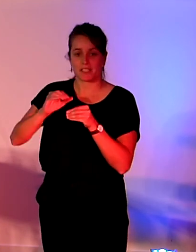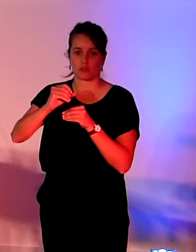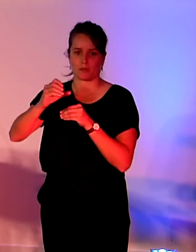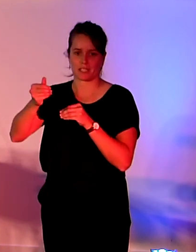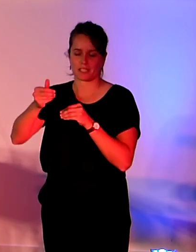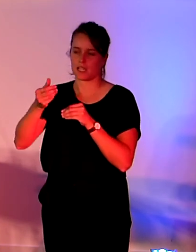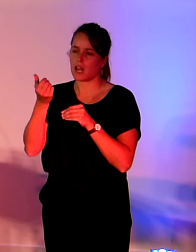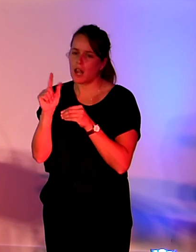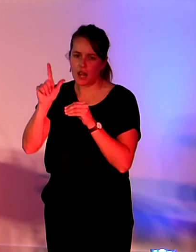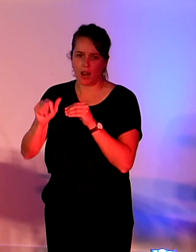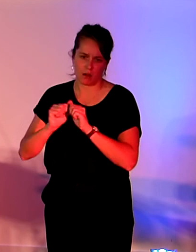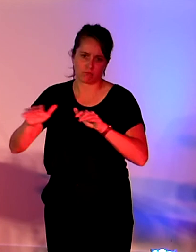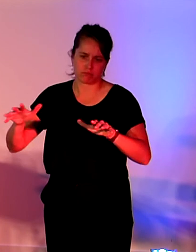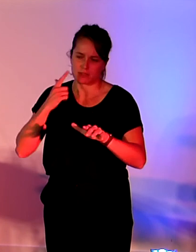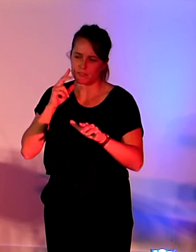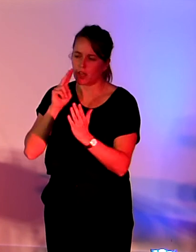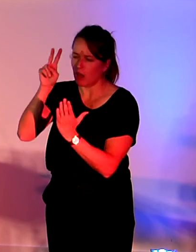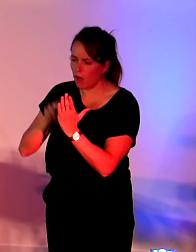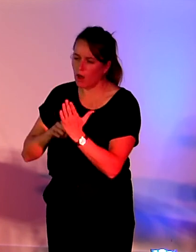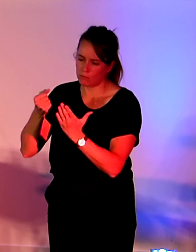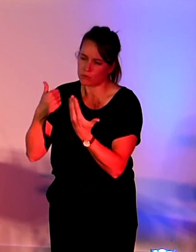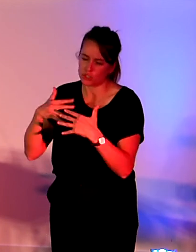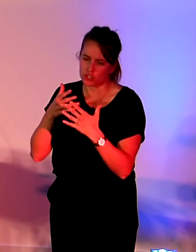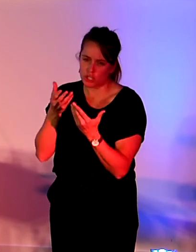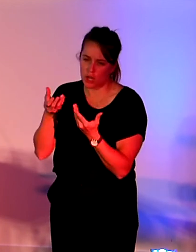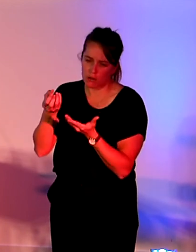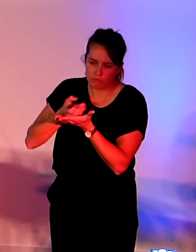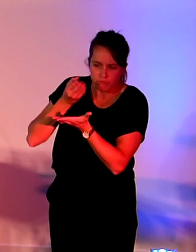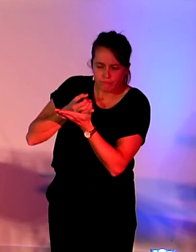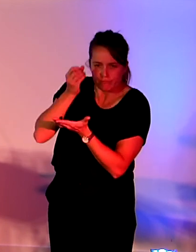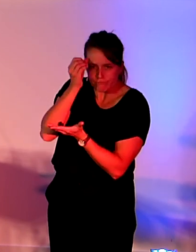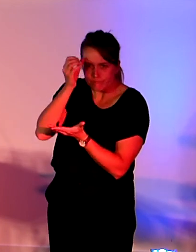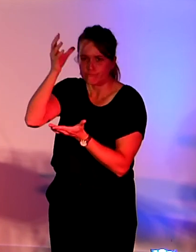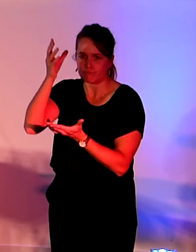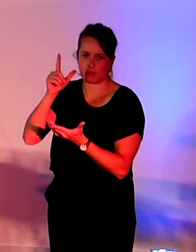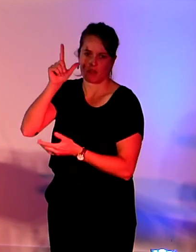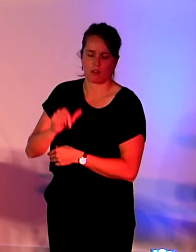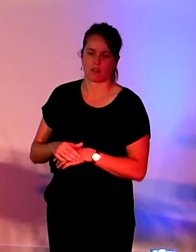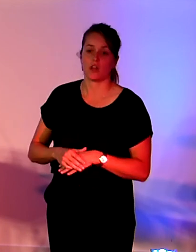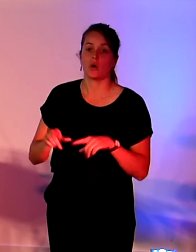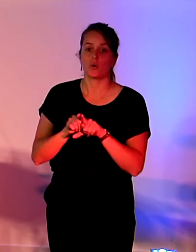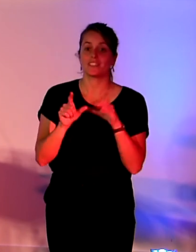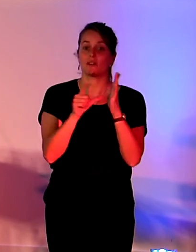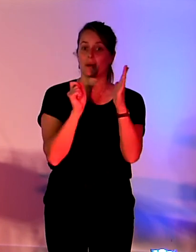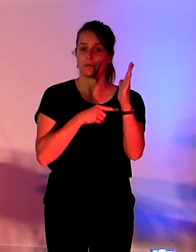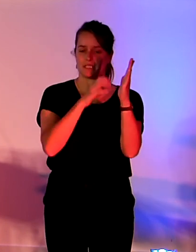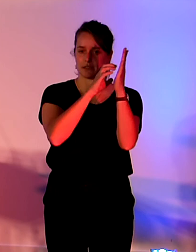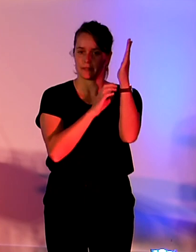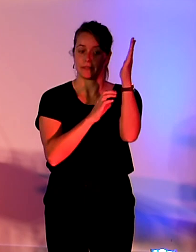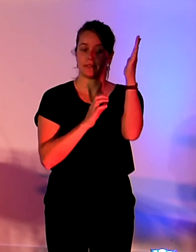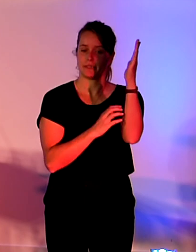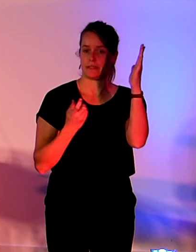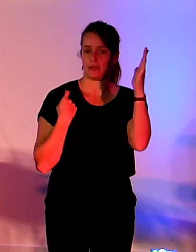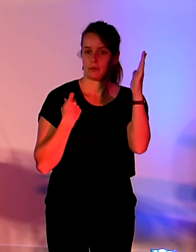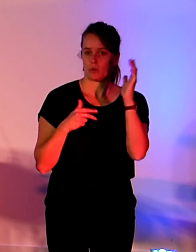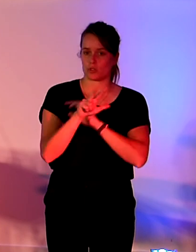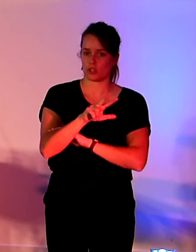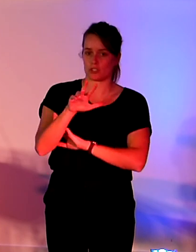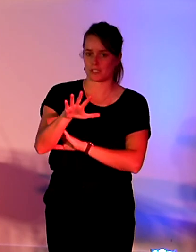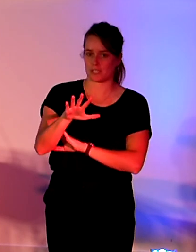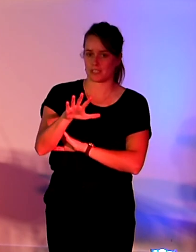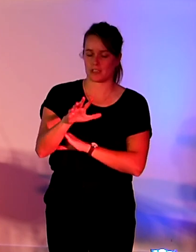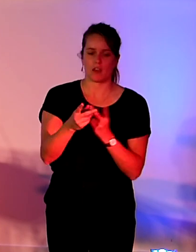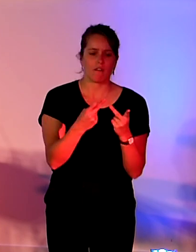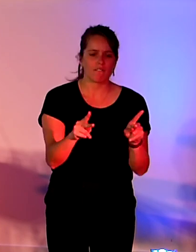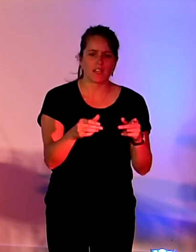Et enfin, on a aussi l'article 35 qui oblige les communes de